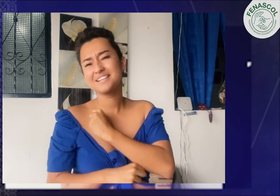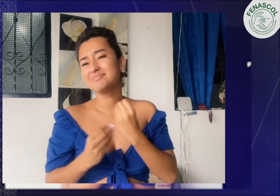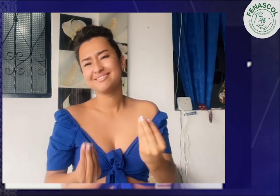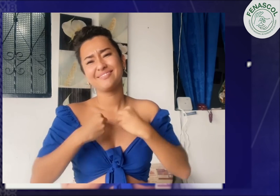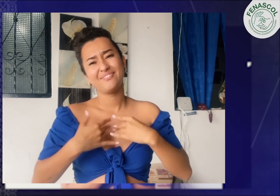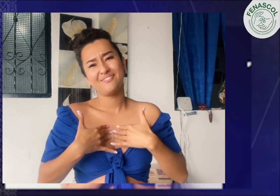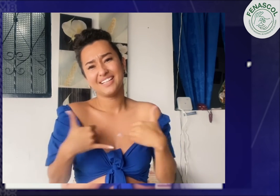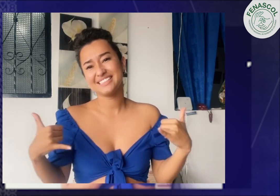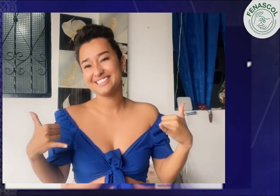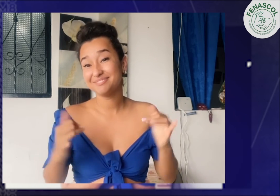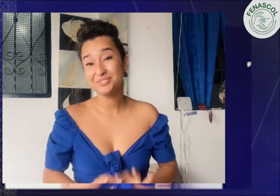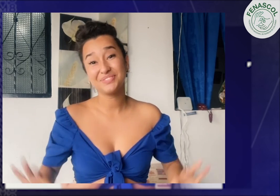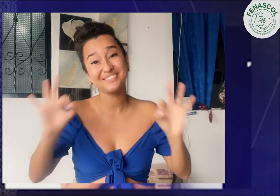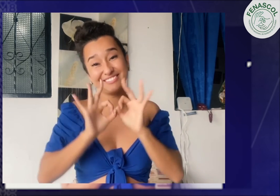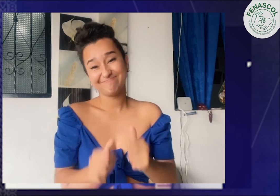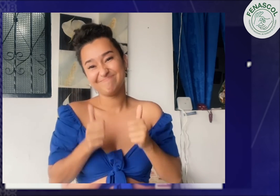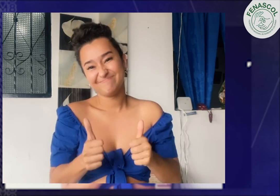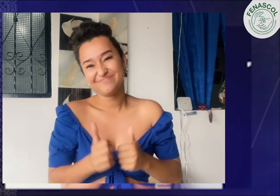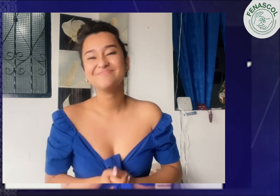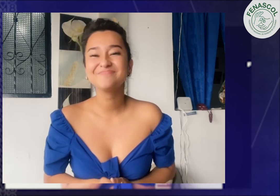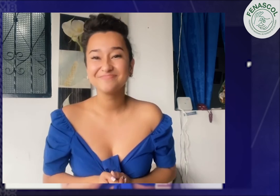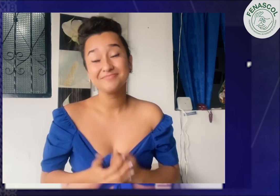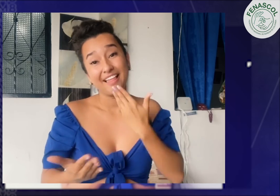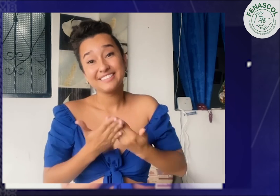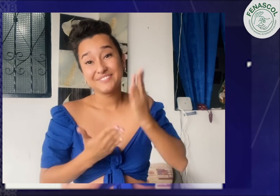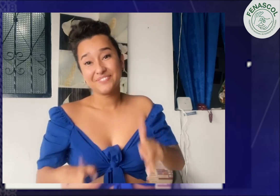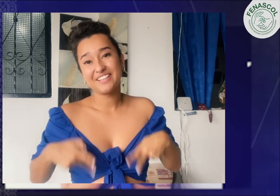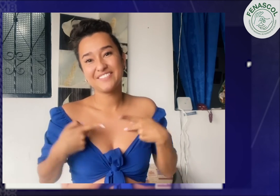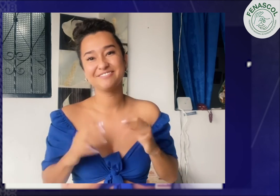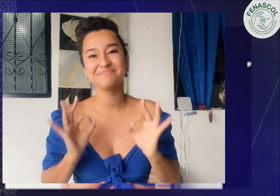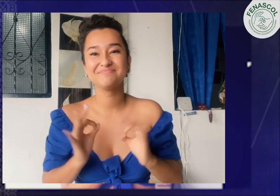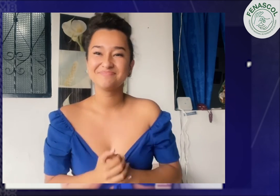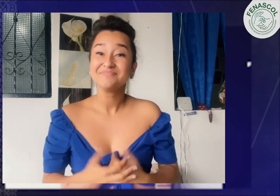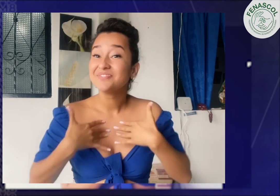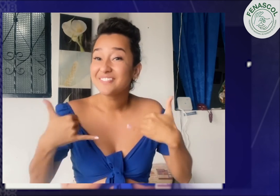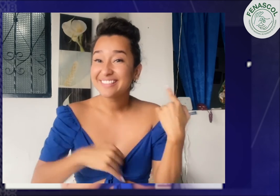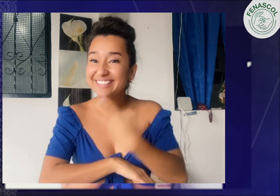hace feliz Y claro, pues darle las gracias a Dios por la vida ¡Feliz día de la mujer!